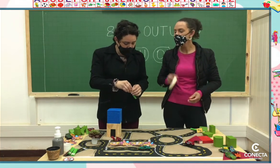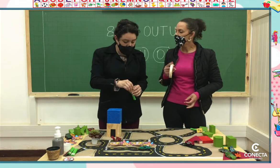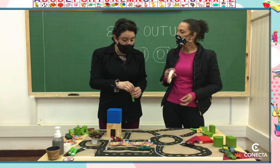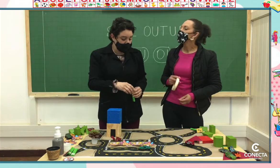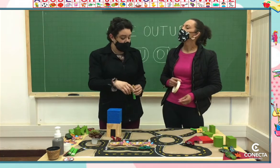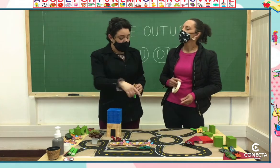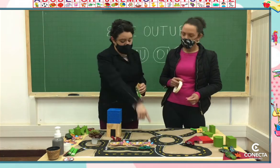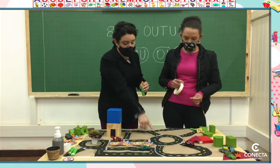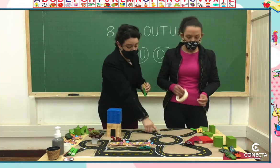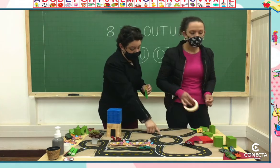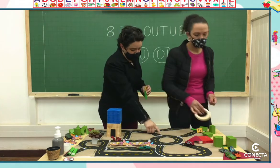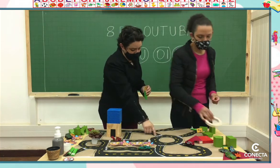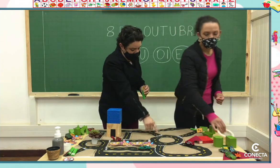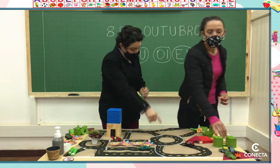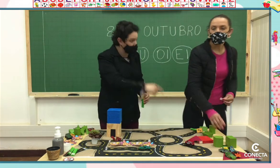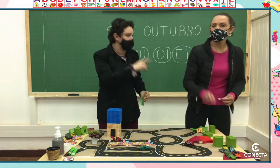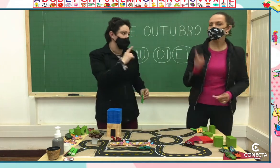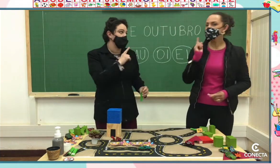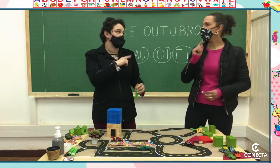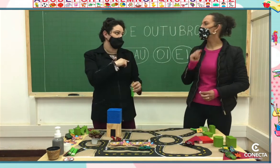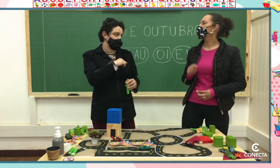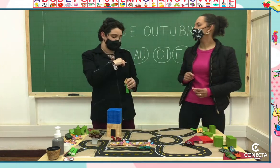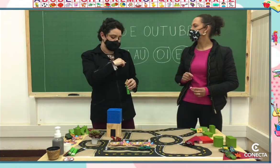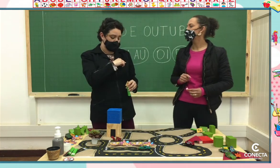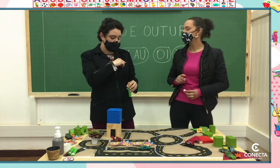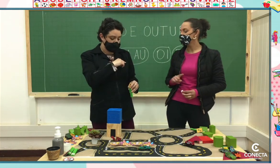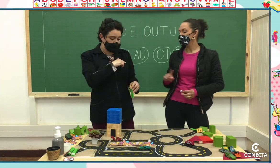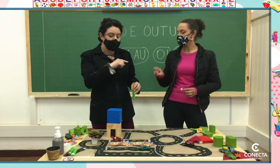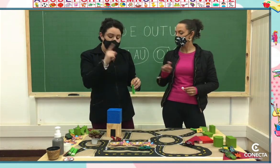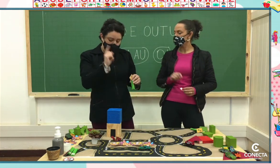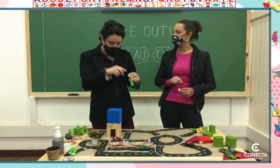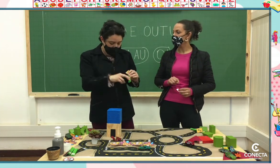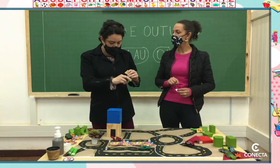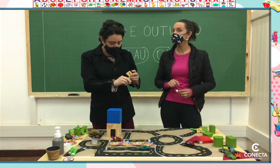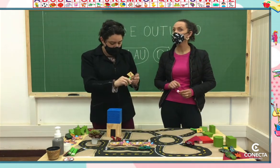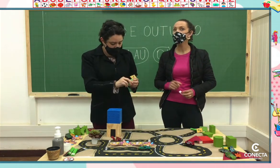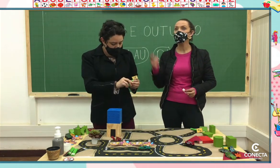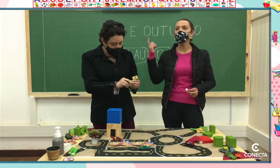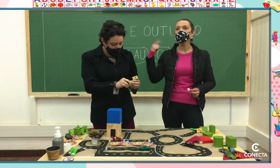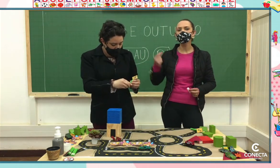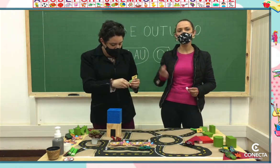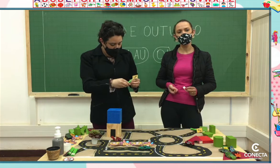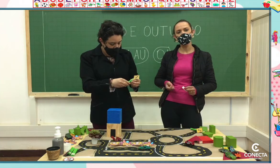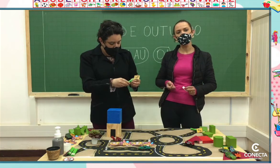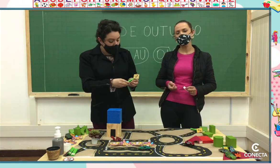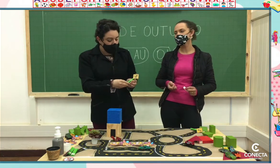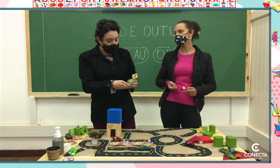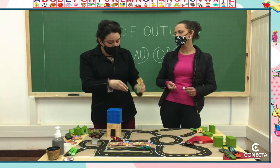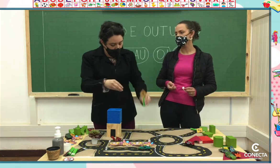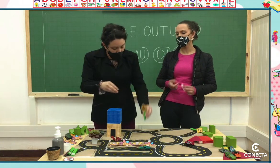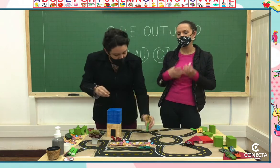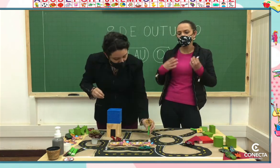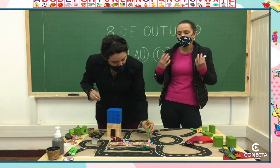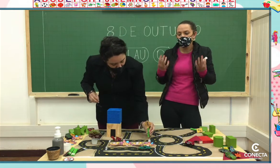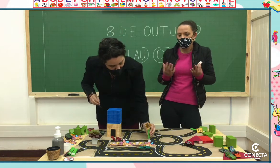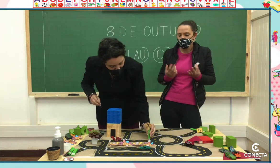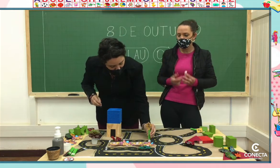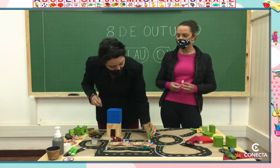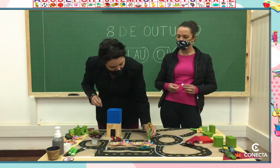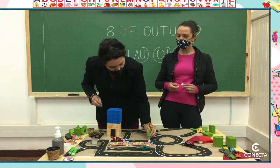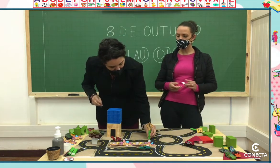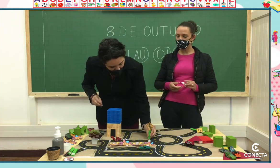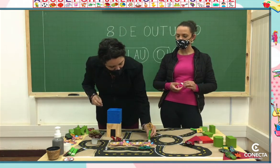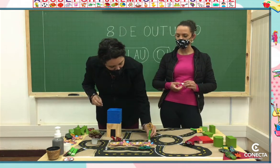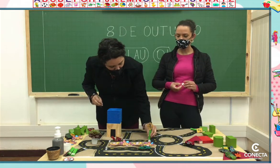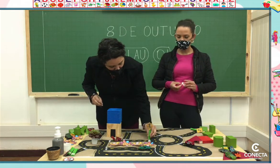professora Lilian? Nós temos as faixas de PDS, né, que nós devemos atravessar. Principalmente, agora também para pessoas que vêm de outras cidades, professora Lilian? Que não